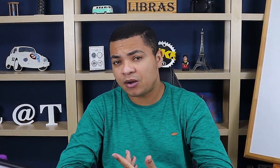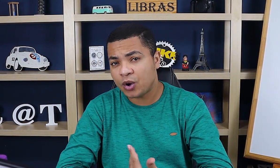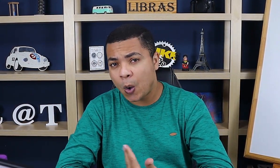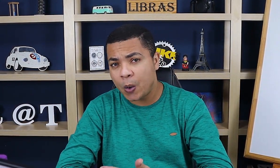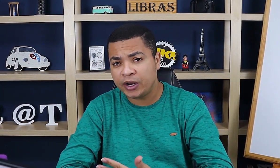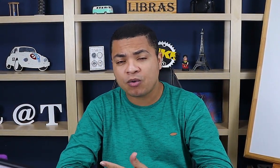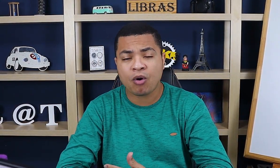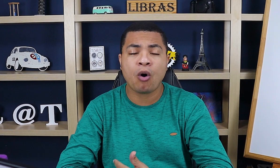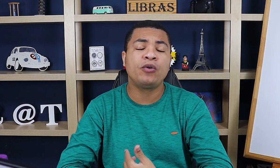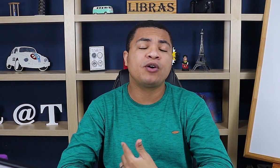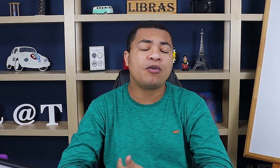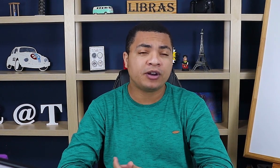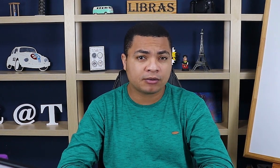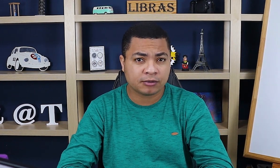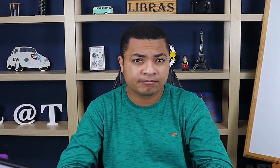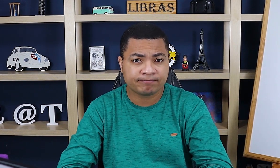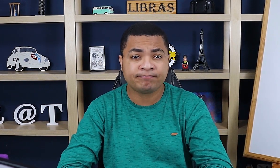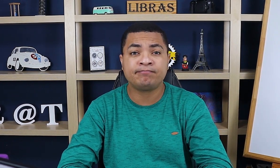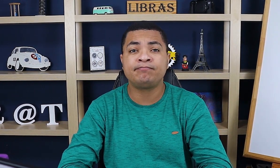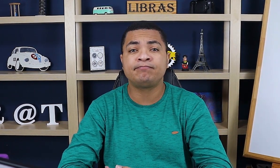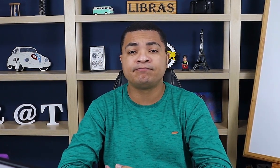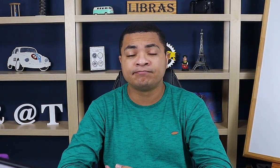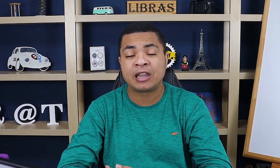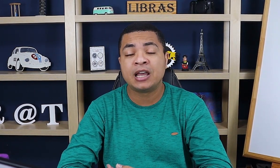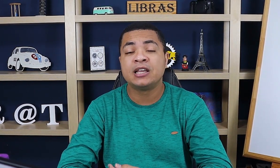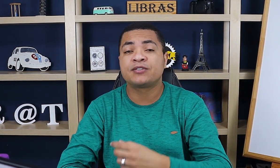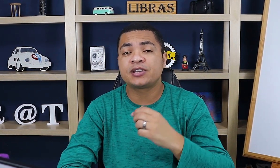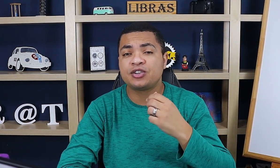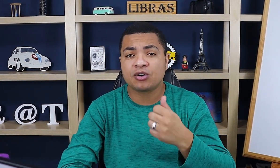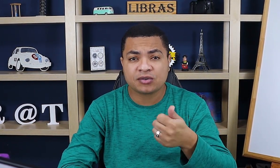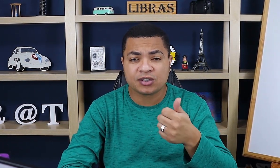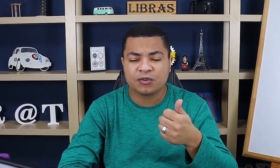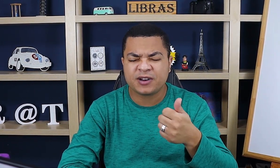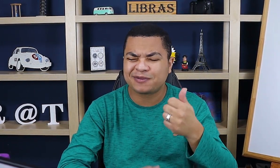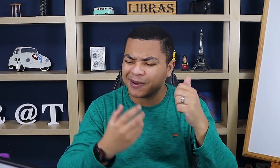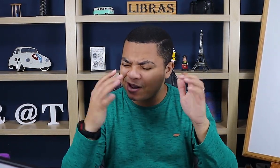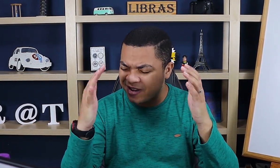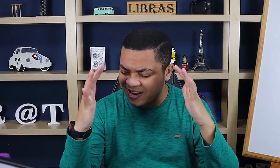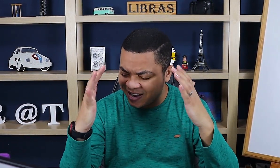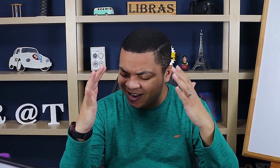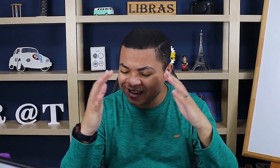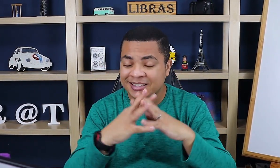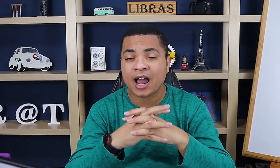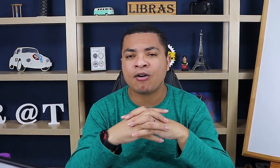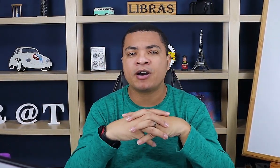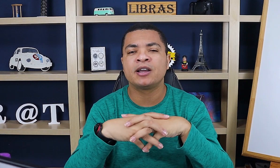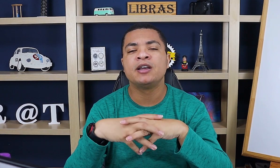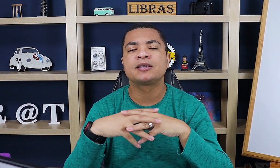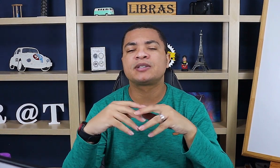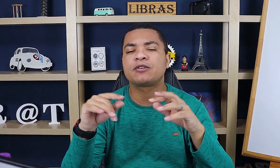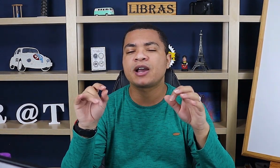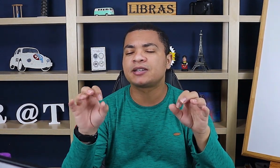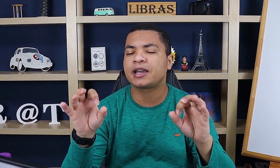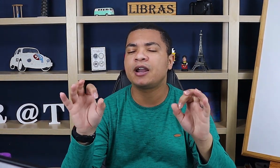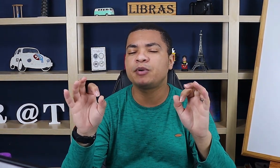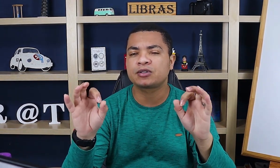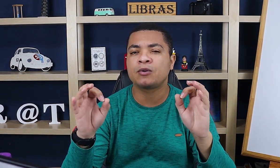sinal icônico ou iônico? Hummm... Se você tirou suas dúvidas, parabéns! Agora, se você conhece aquela pessoa